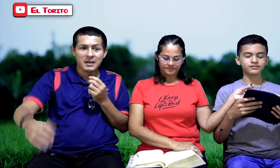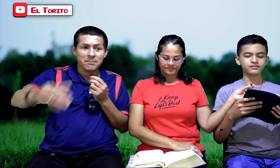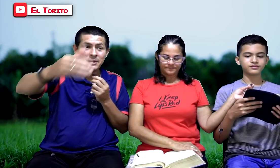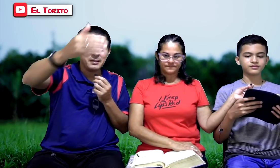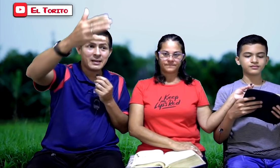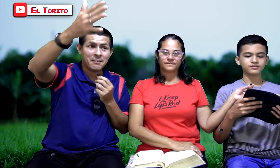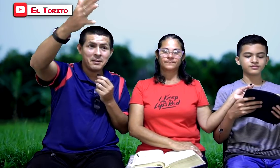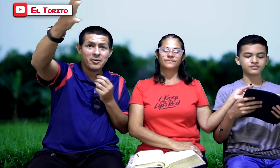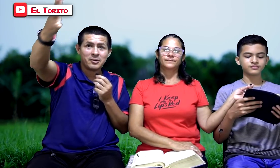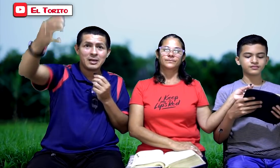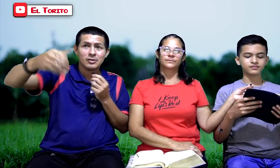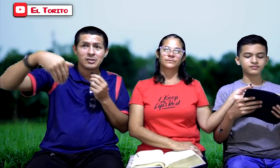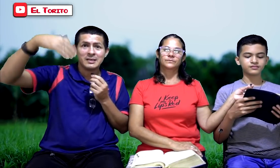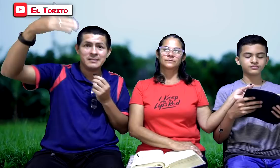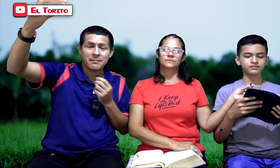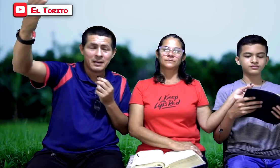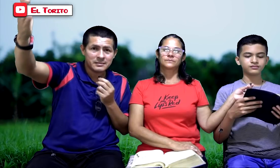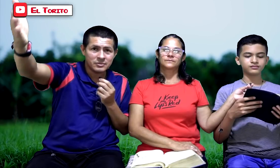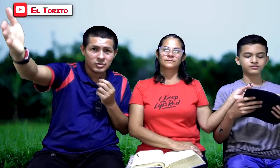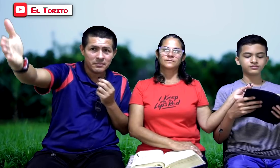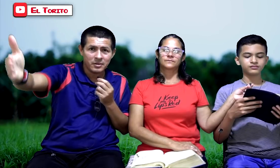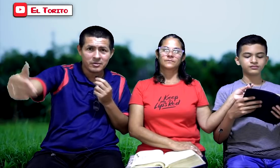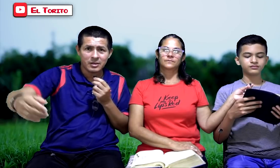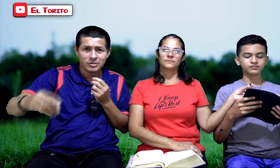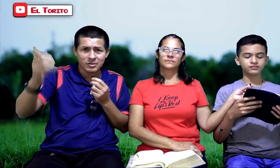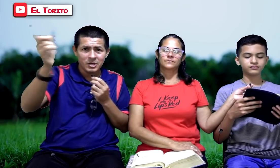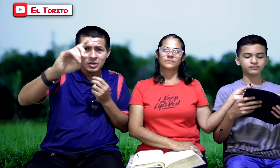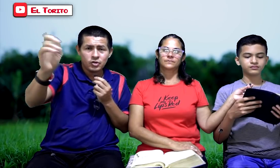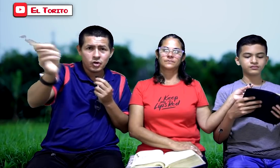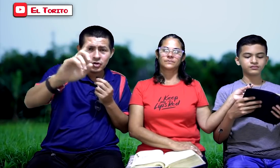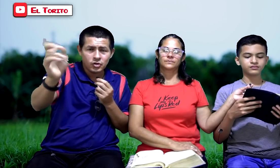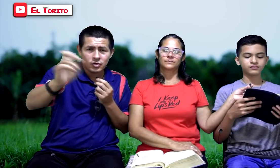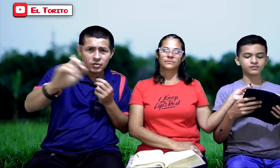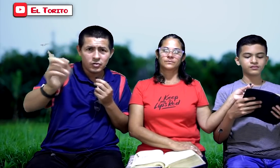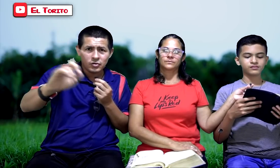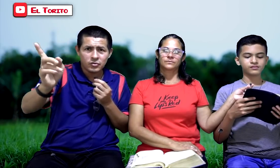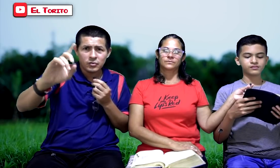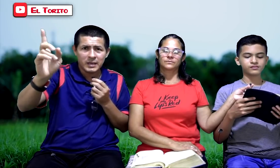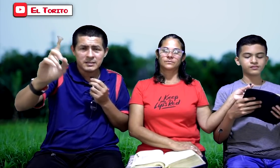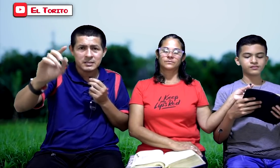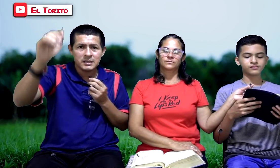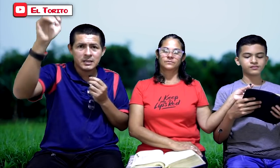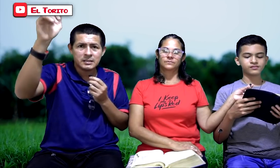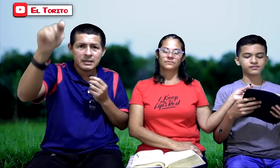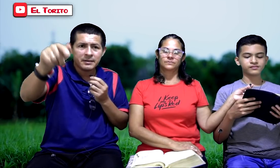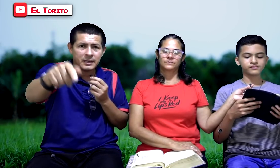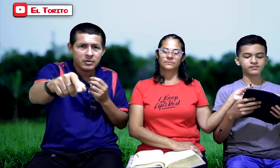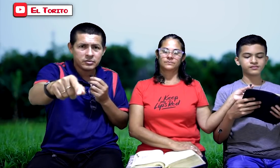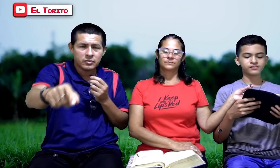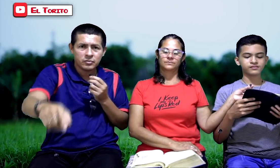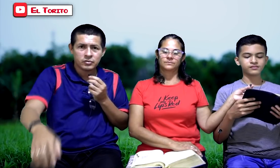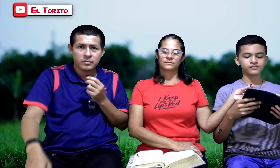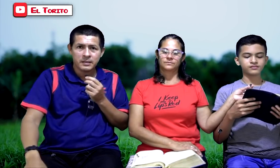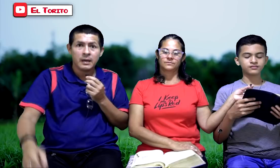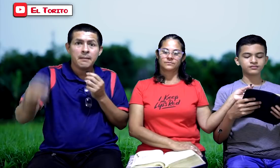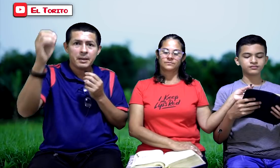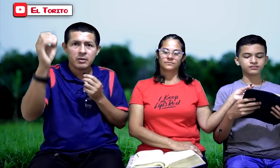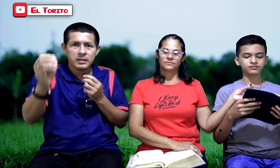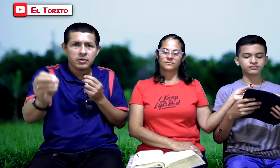¿Quién predica mejor que el otro? ¿Quién llama la atención mejor que el otro? No, no, no, no, no es así. Es el evangelio según los hombres. Pero el de